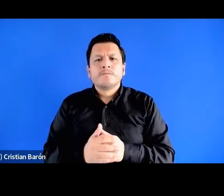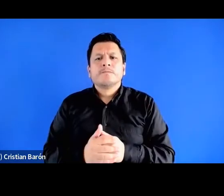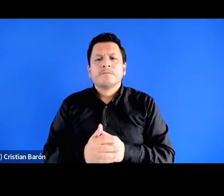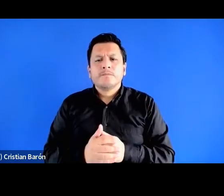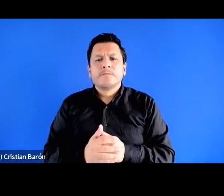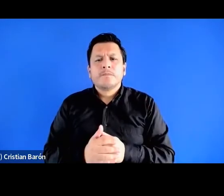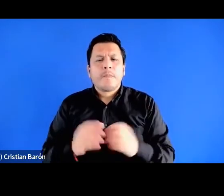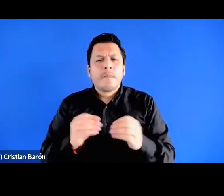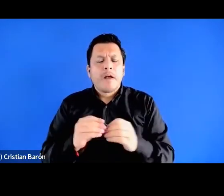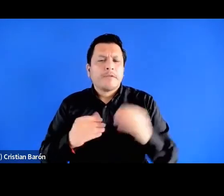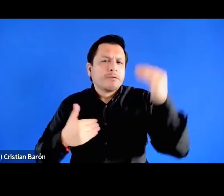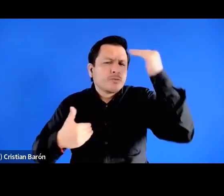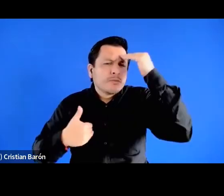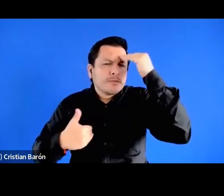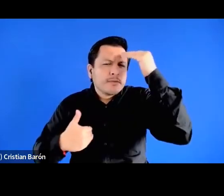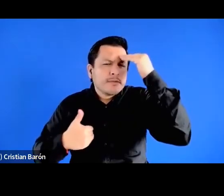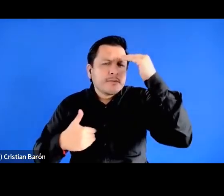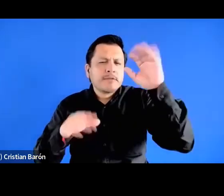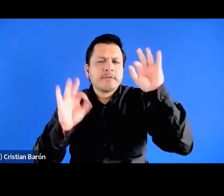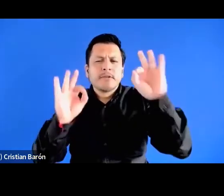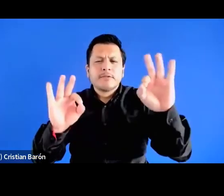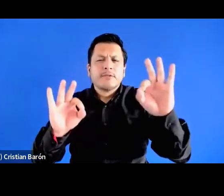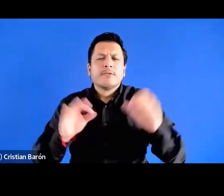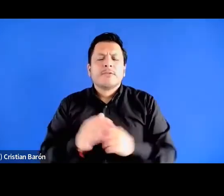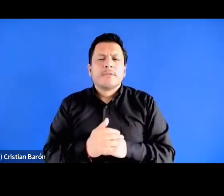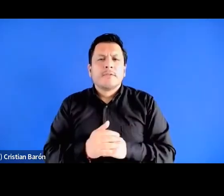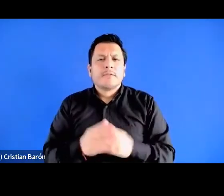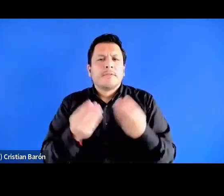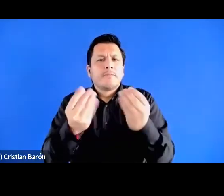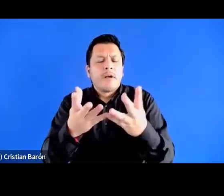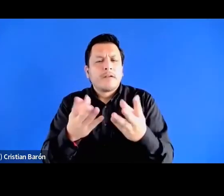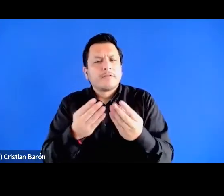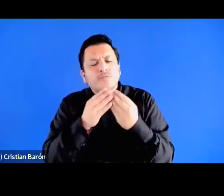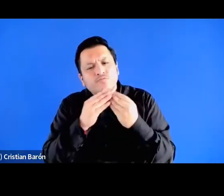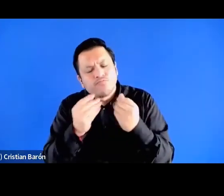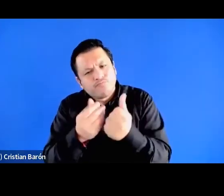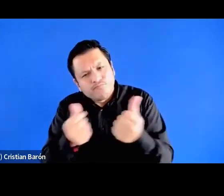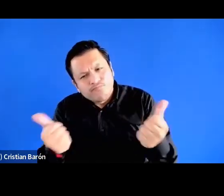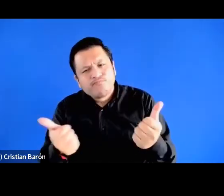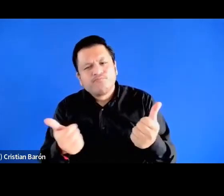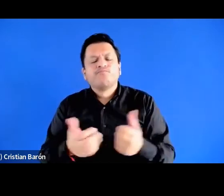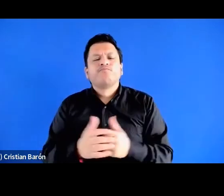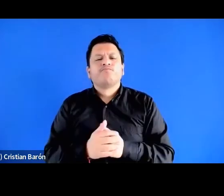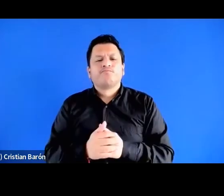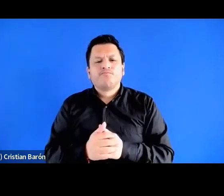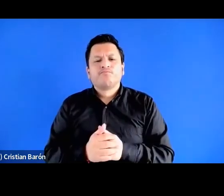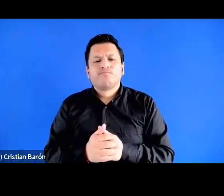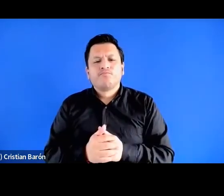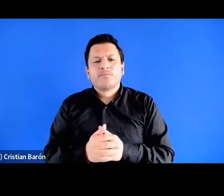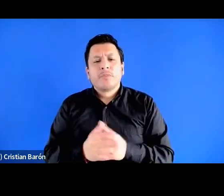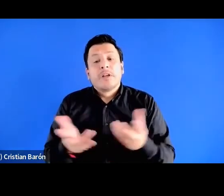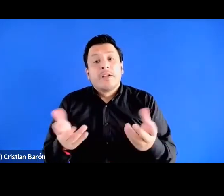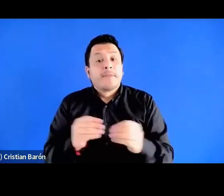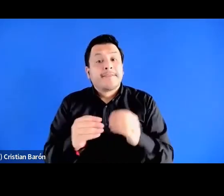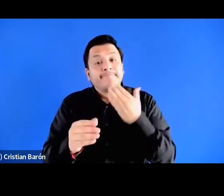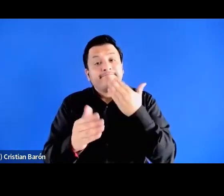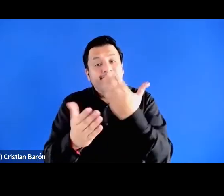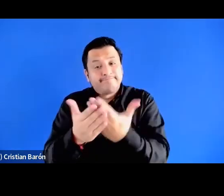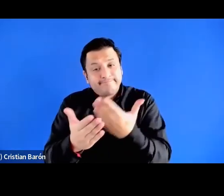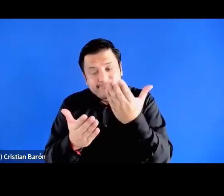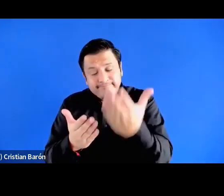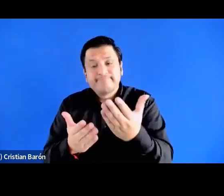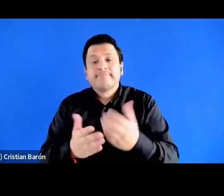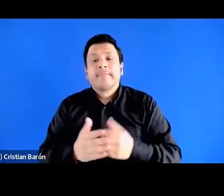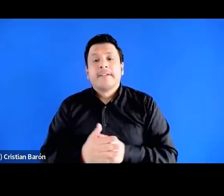muy concienzuda, muy, muy, muy cariñosa también, ¿no? Este, y pues te agradezco que en